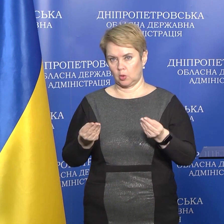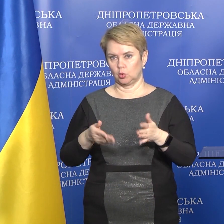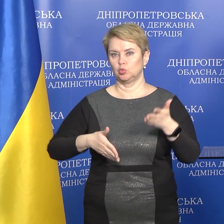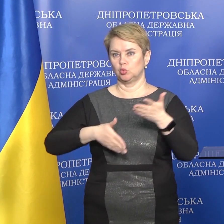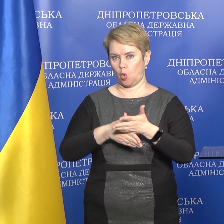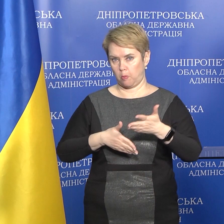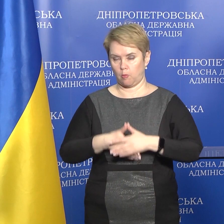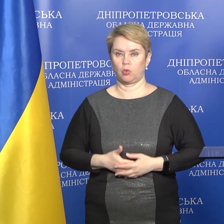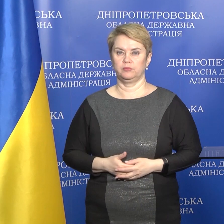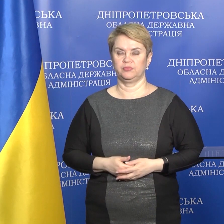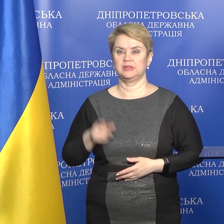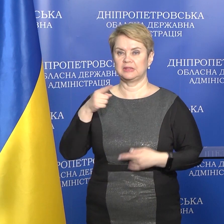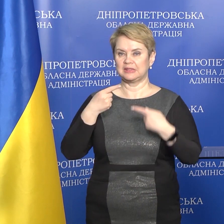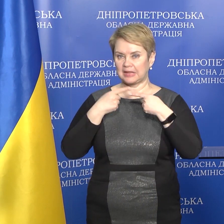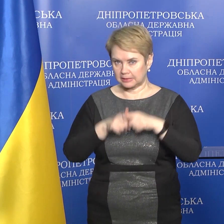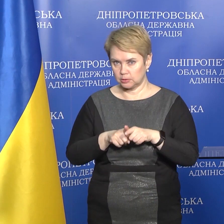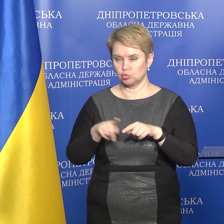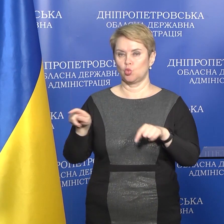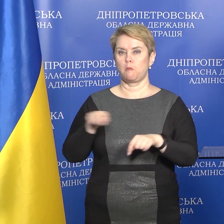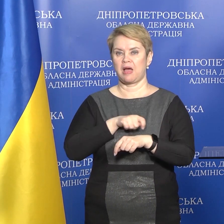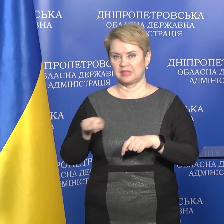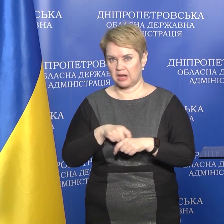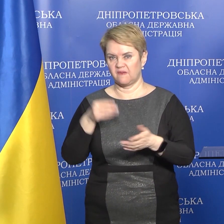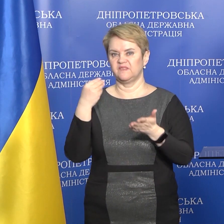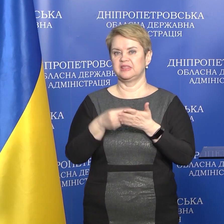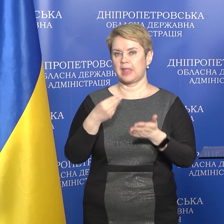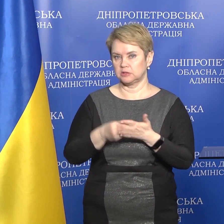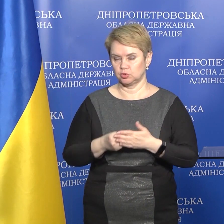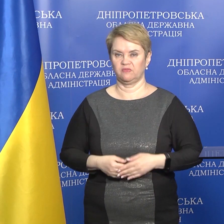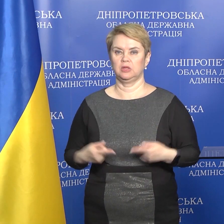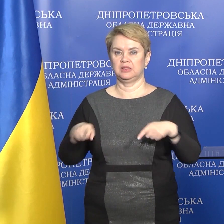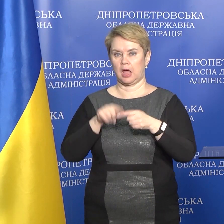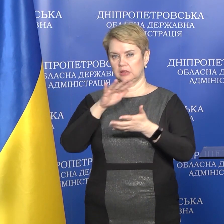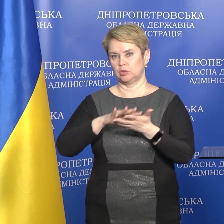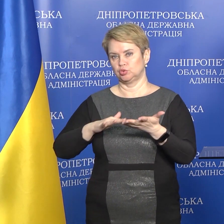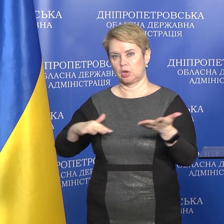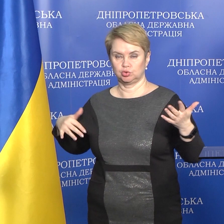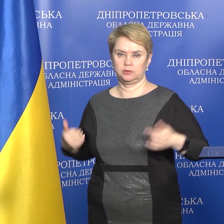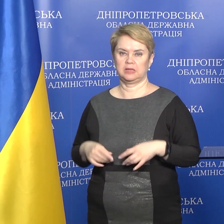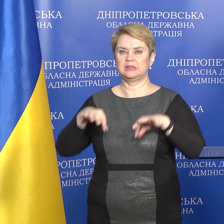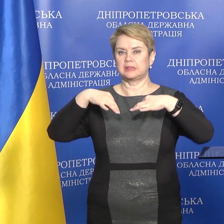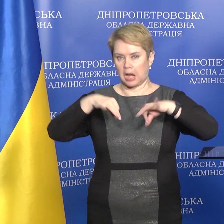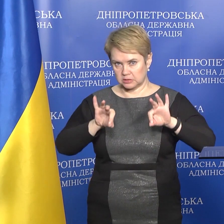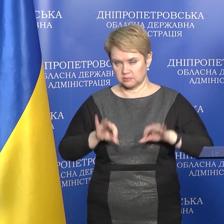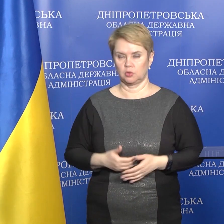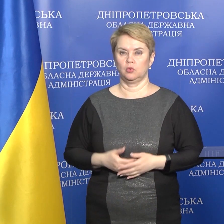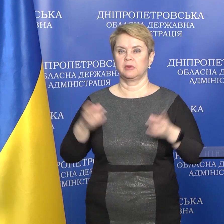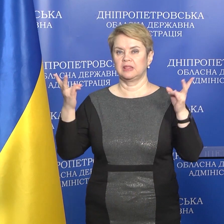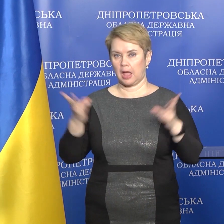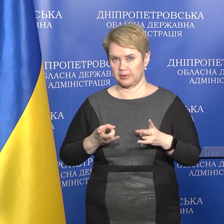допомогу технічну, матеріальну, фінансову і так далі, і так далі. Транспортну при